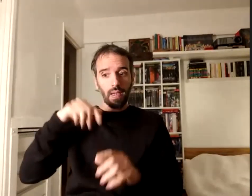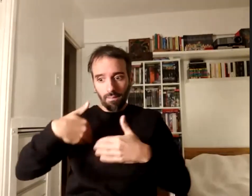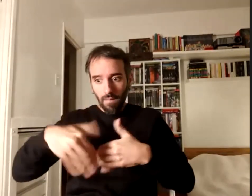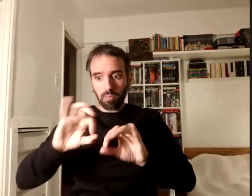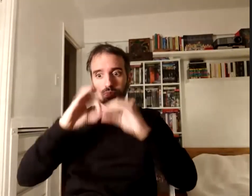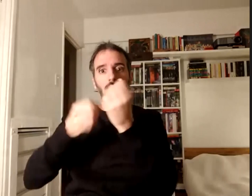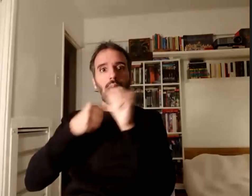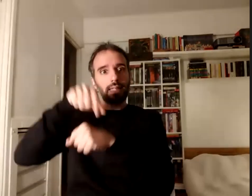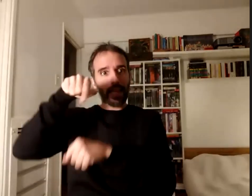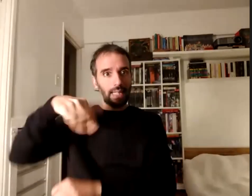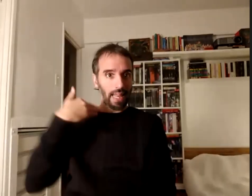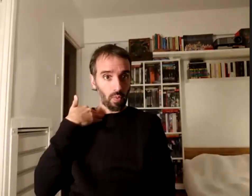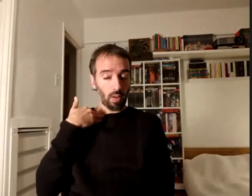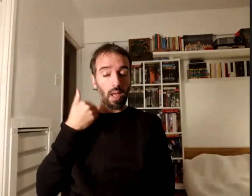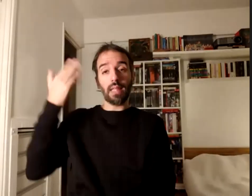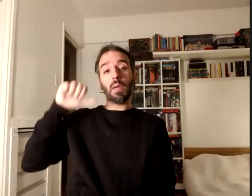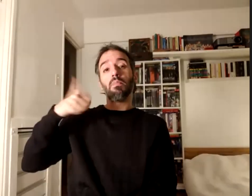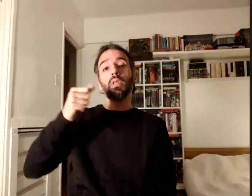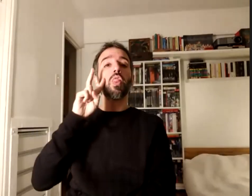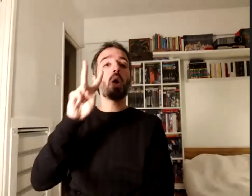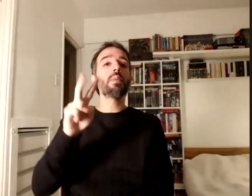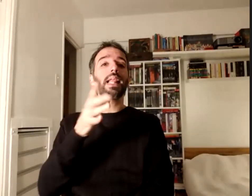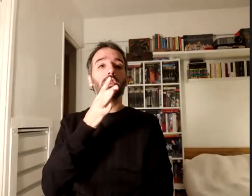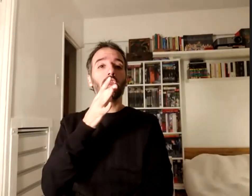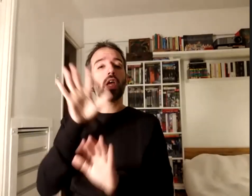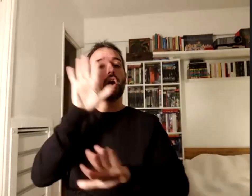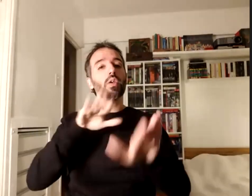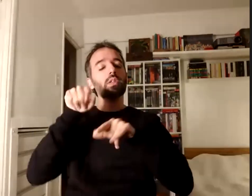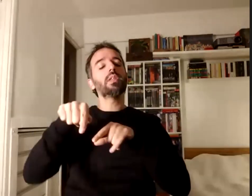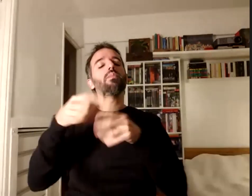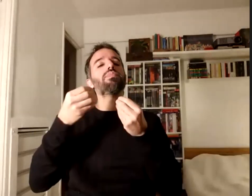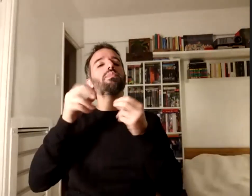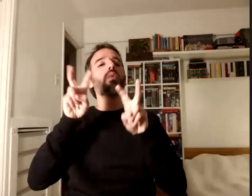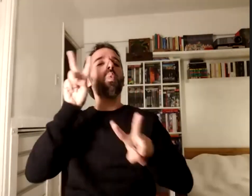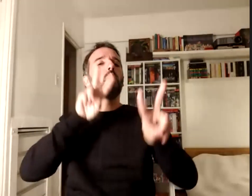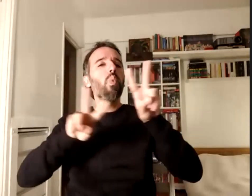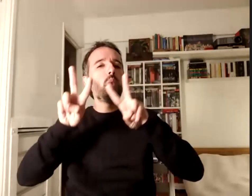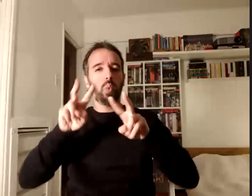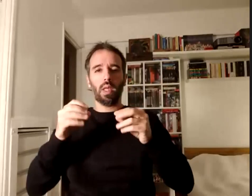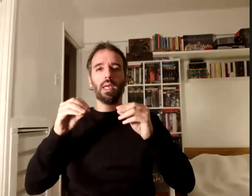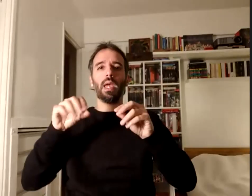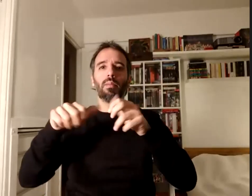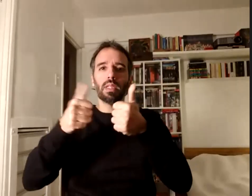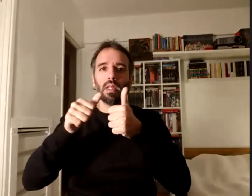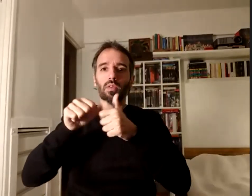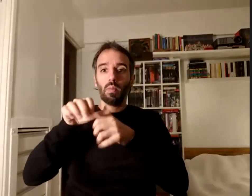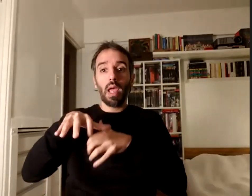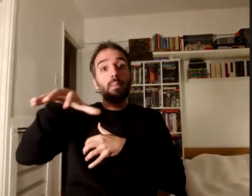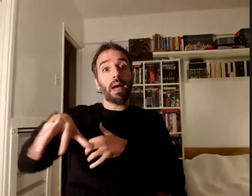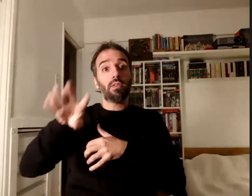y se organizó a partir de esa búsqueda que habíamos iniciado con Espacios 49 y también la